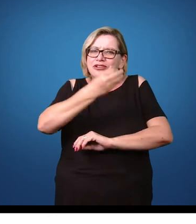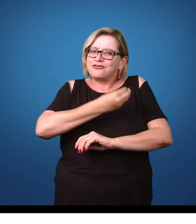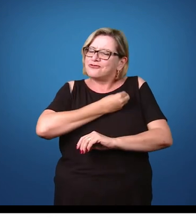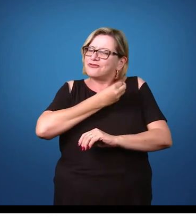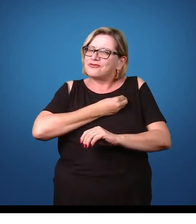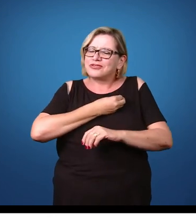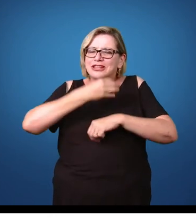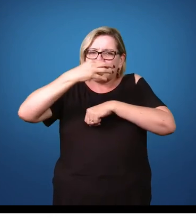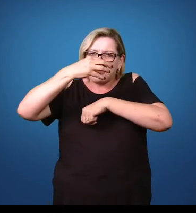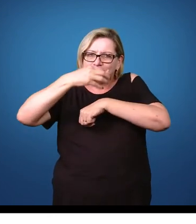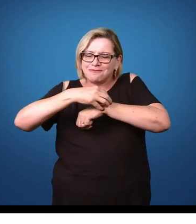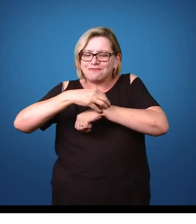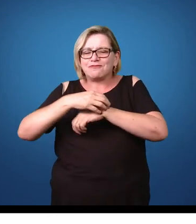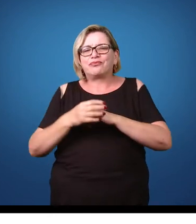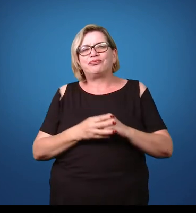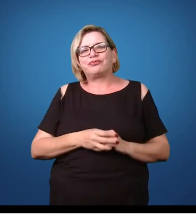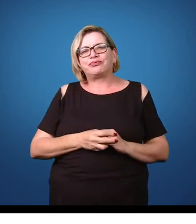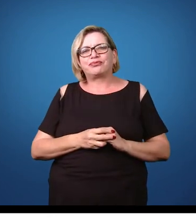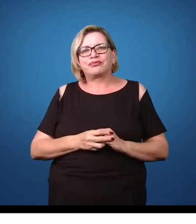sobreviver na natureza.